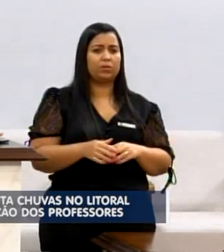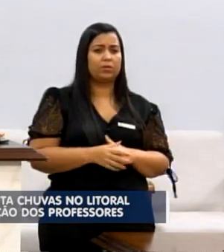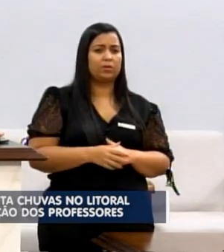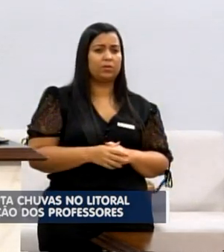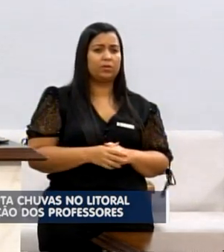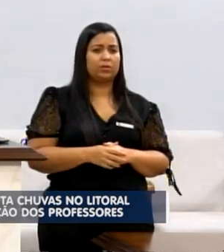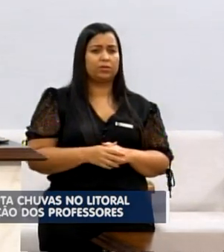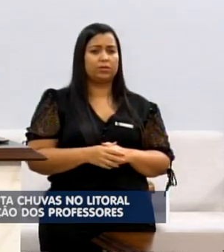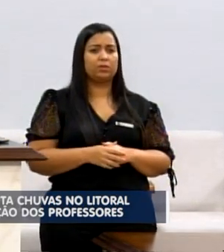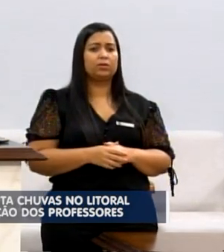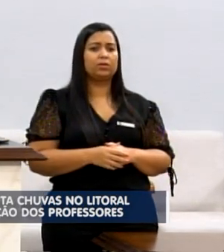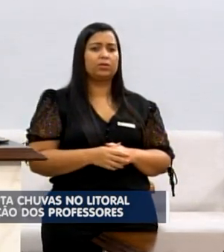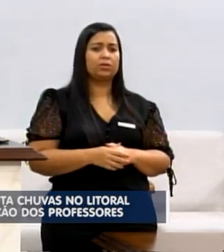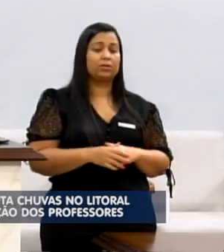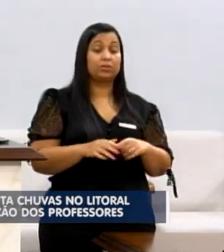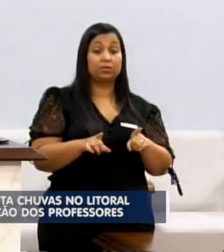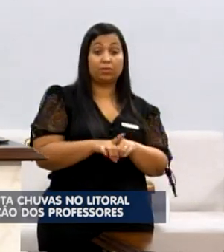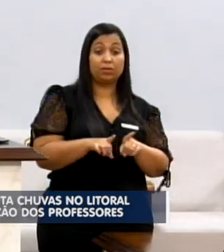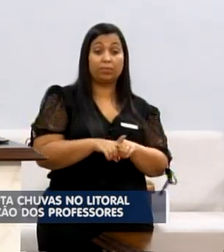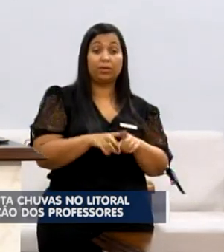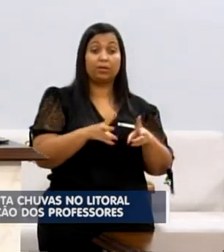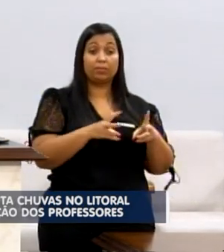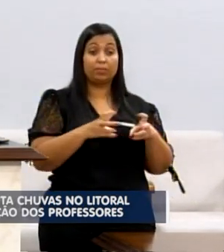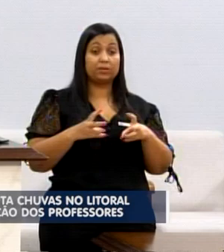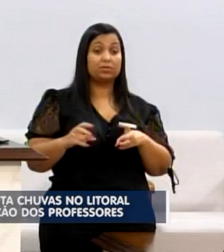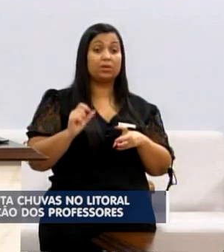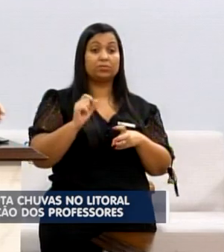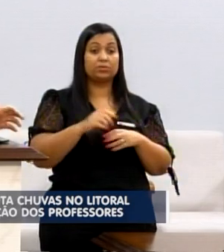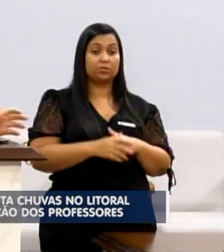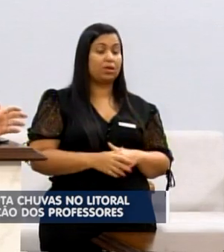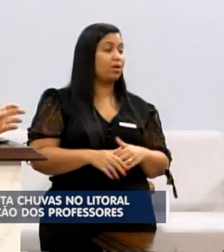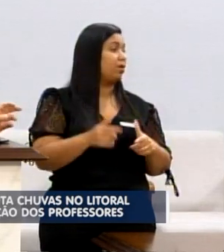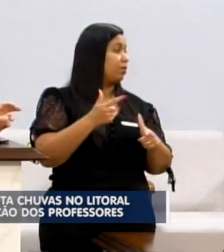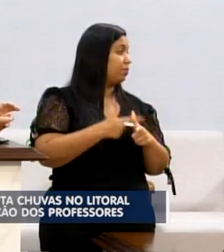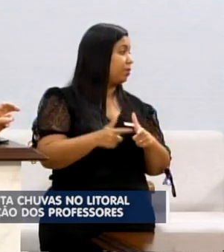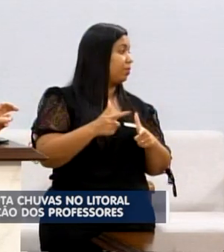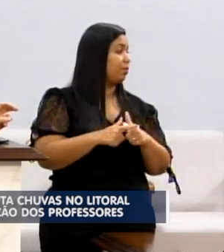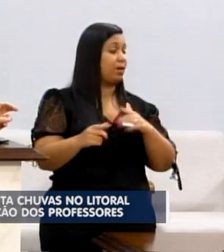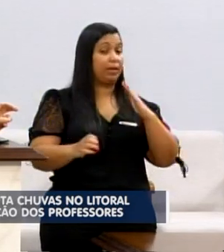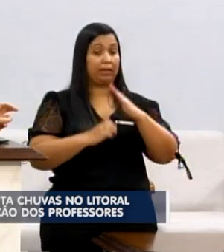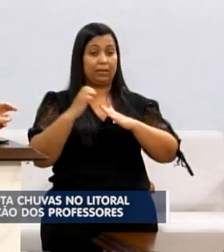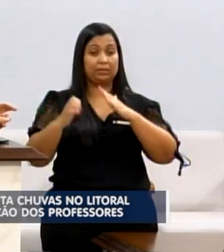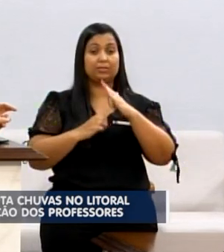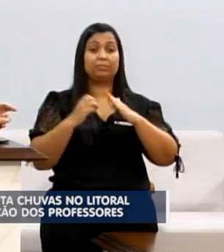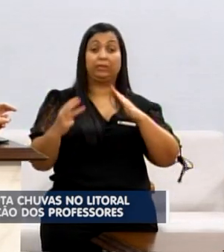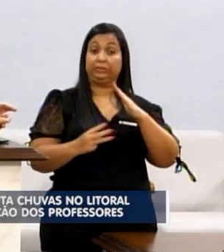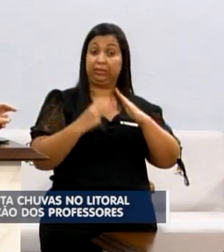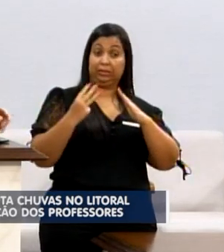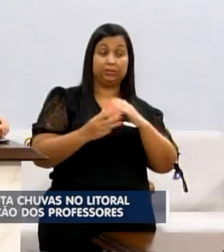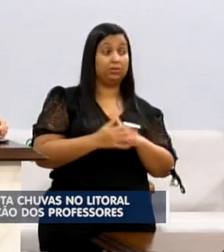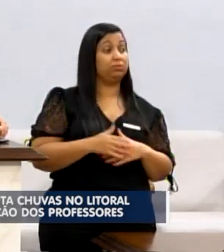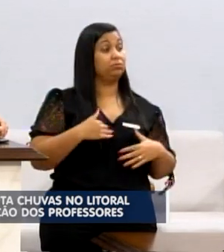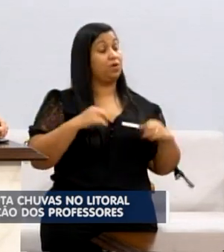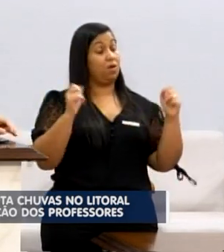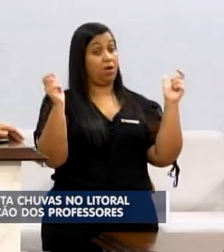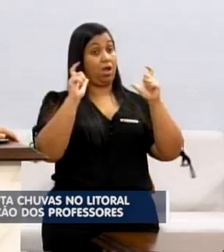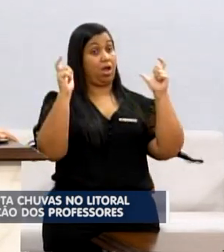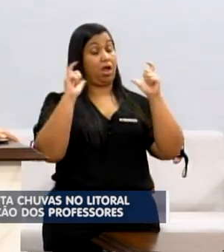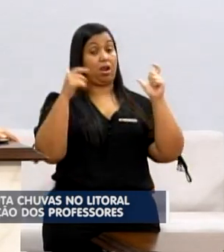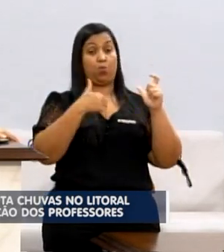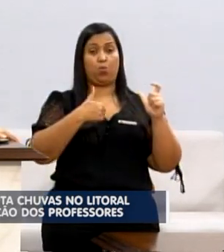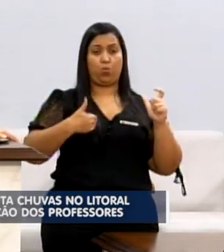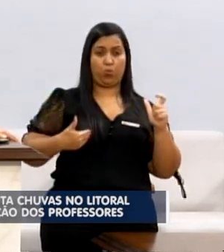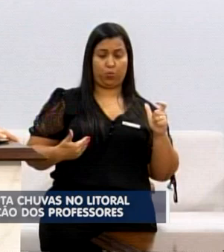percebe os problemas que nós temos com as terceirizadas. Então, fica aqui um alerta ao governo. Primeiro,